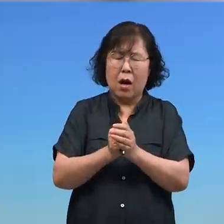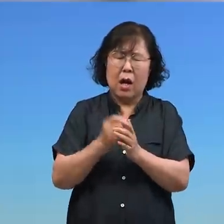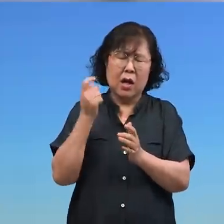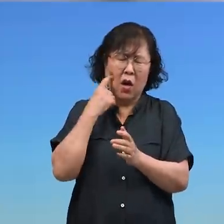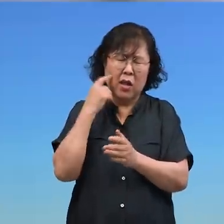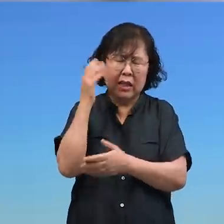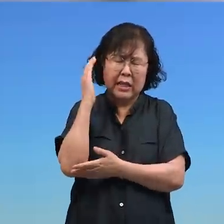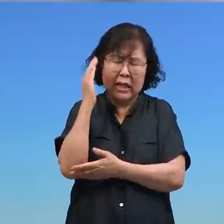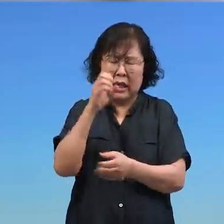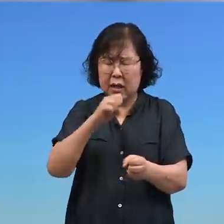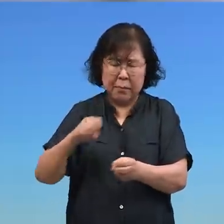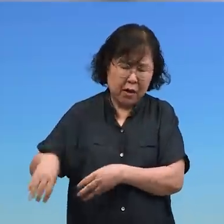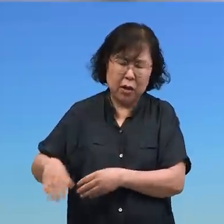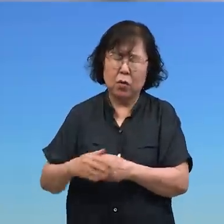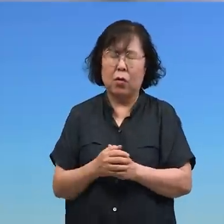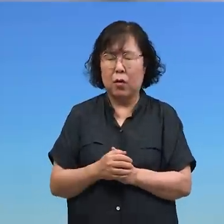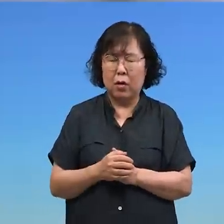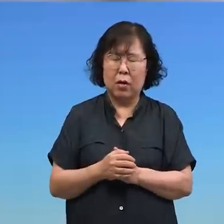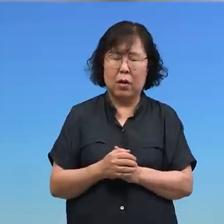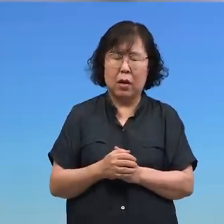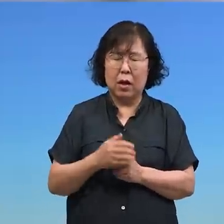사랑해 주시옵소서